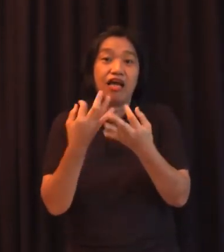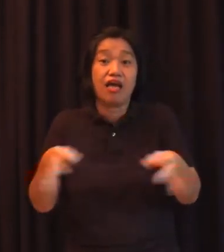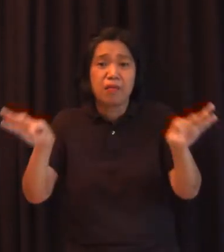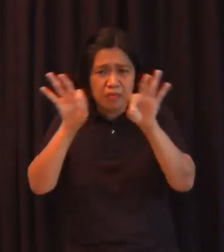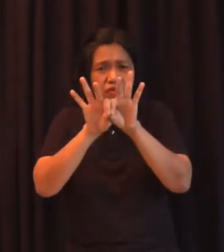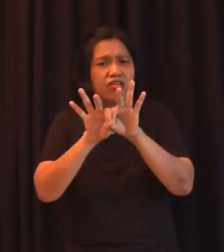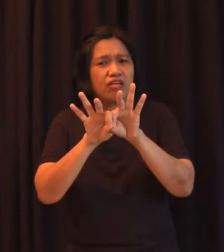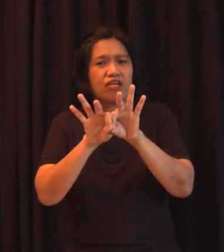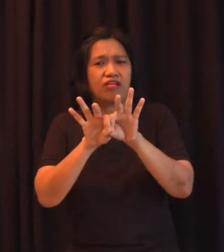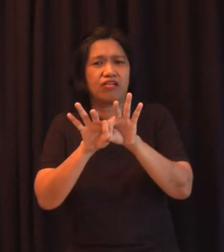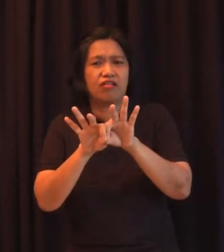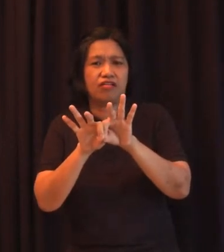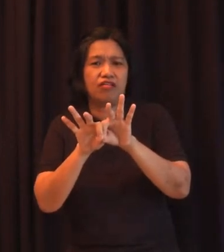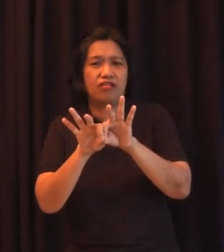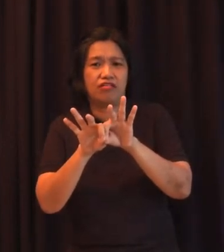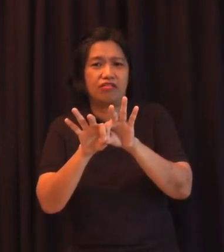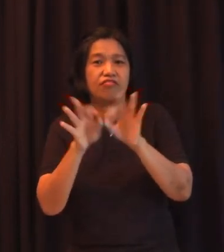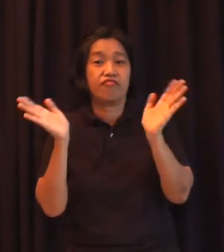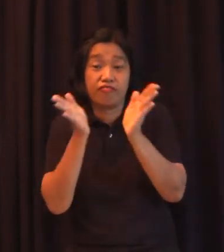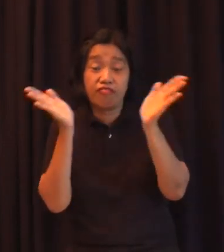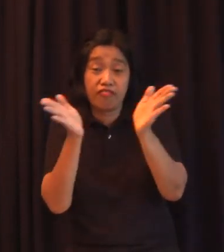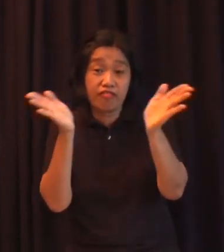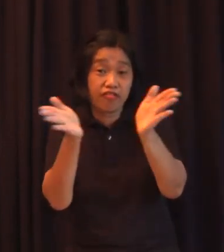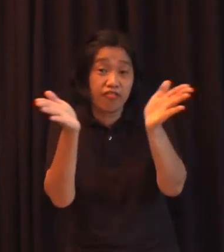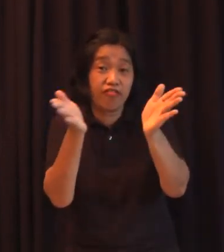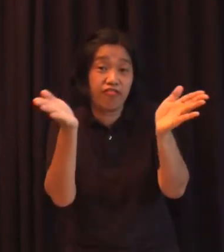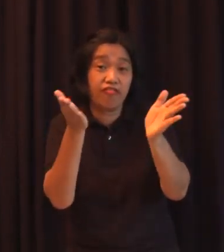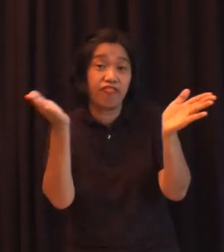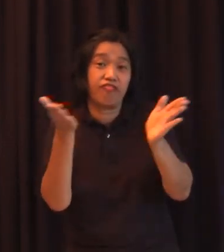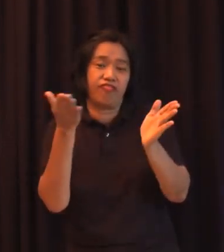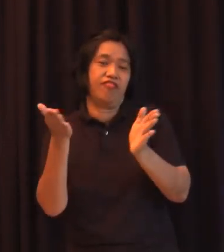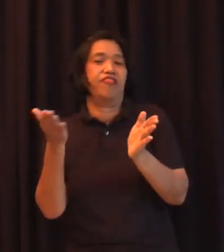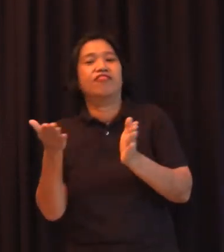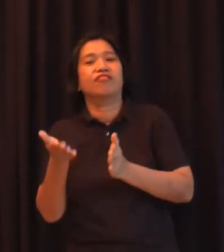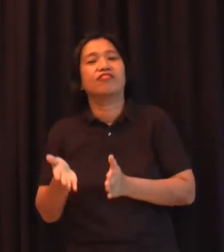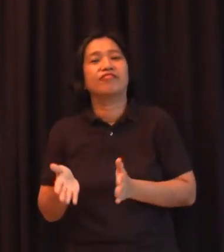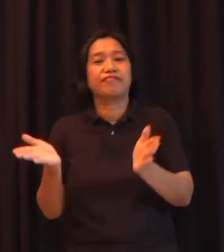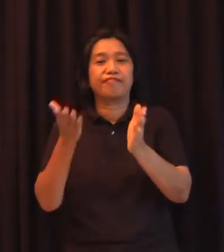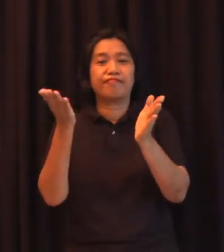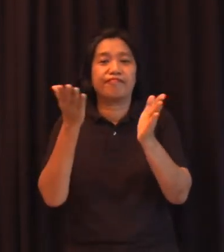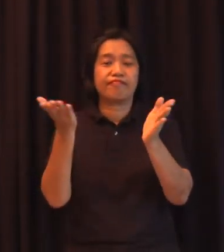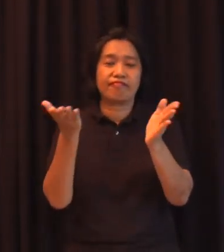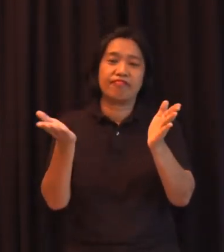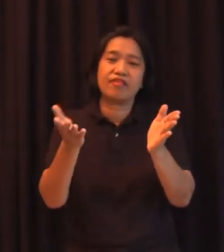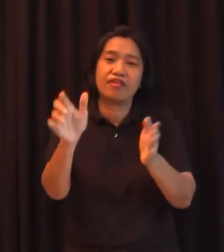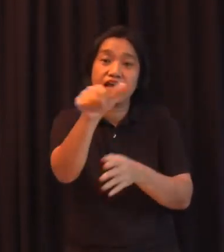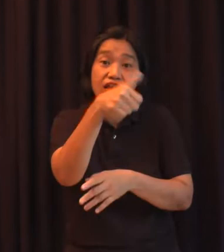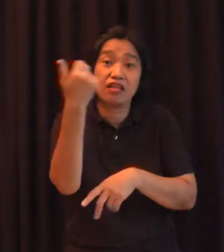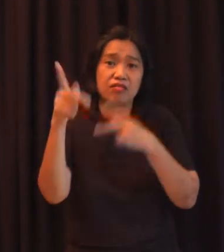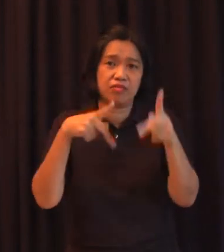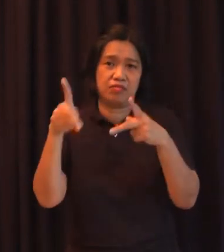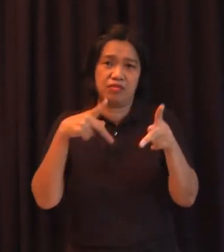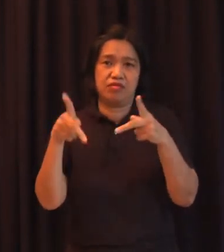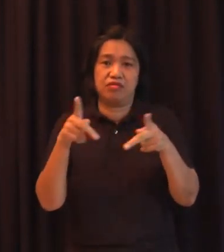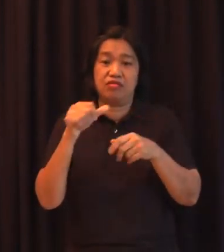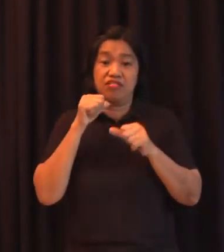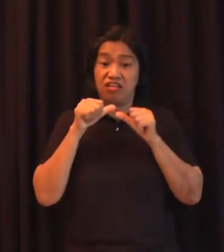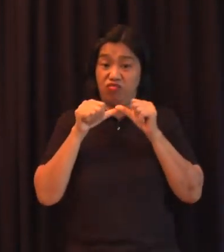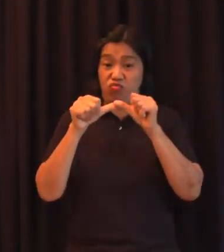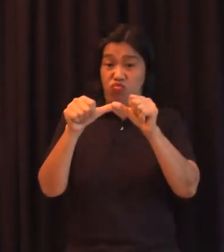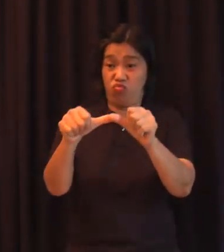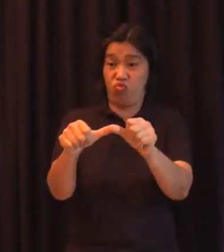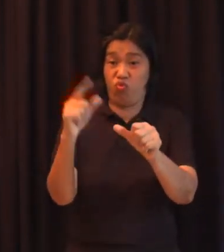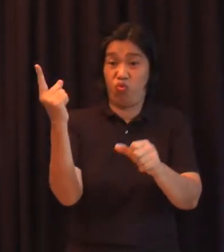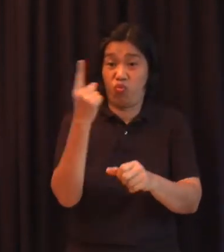makakumbensi siguro makahikayat na ibang tao makita nila na hindi nagsusulong nito hindi yung mga taong may